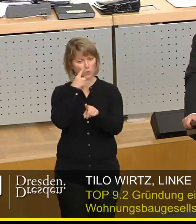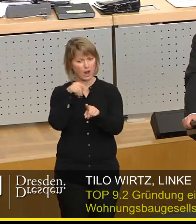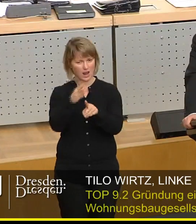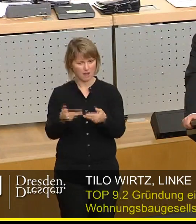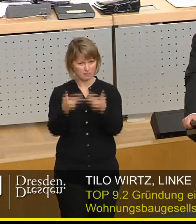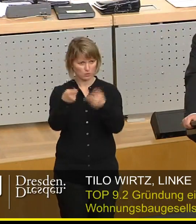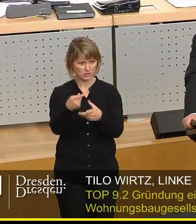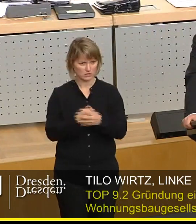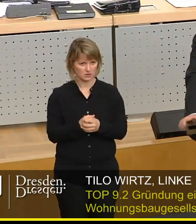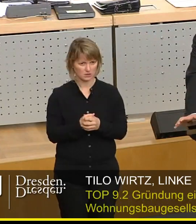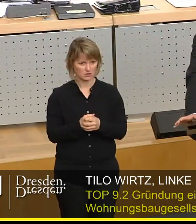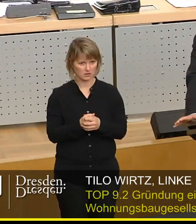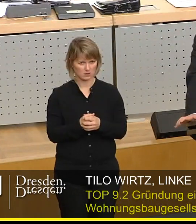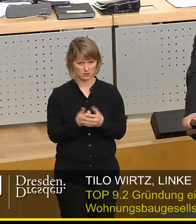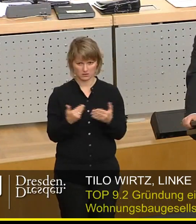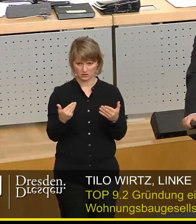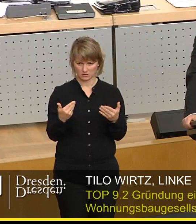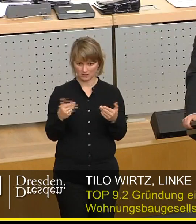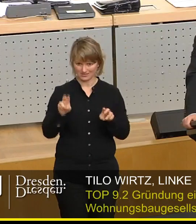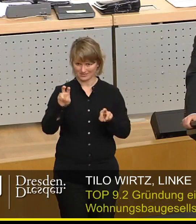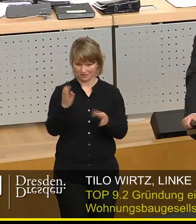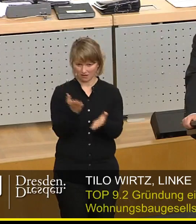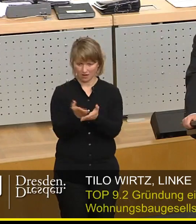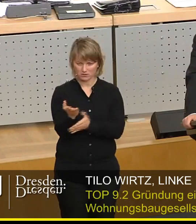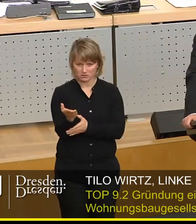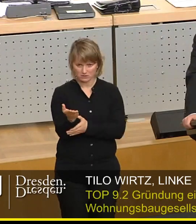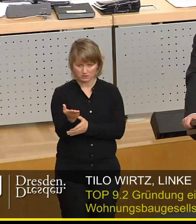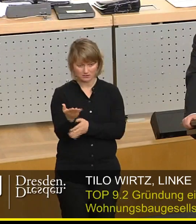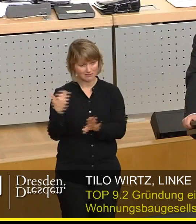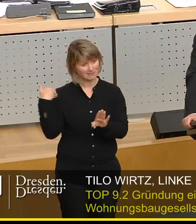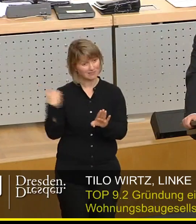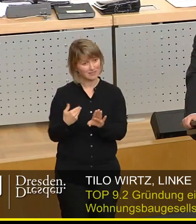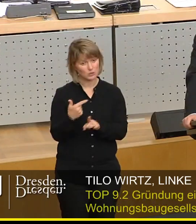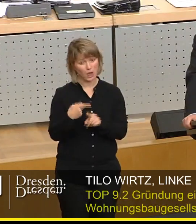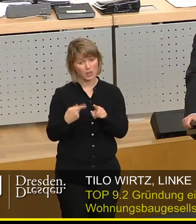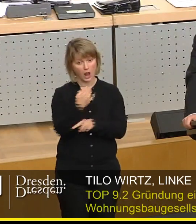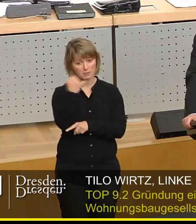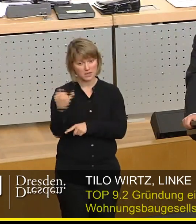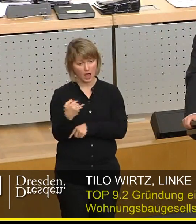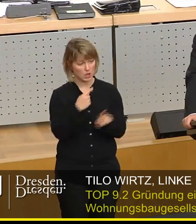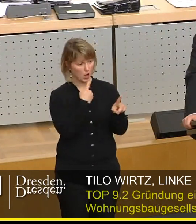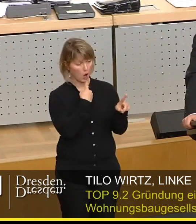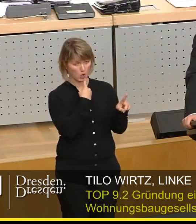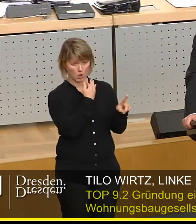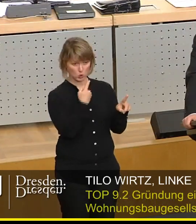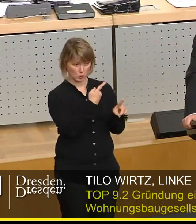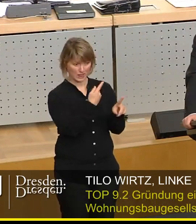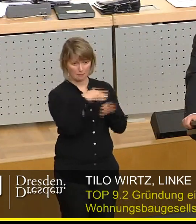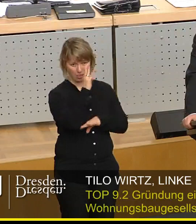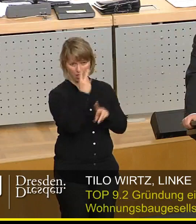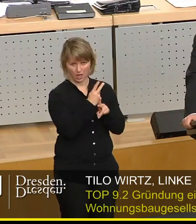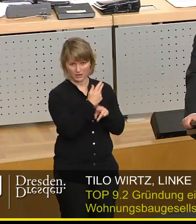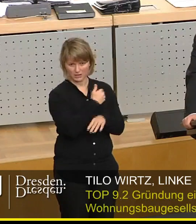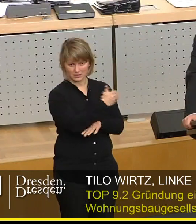Meine Damen und Herren, das Zitat ist hier zu Ende. In den letzten zweieinhalb Jahren, seit Rot-Rot-Grün hier eine Mehrheit hat,